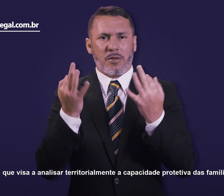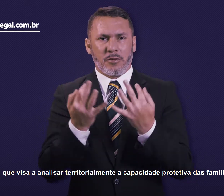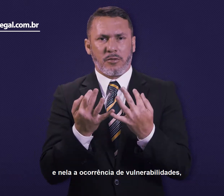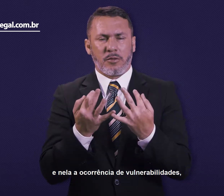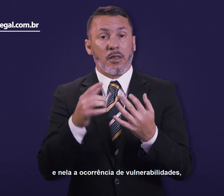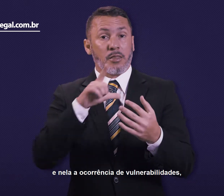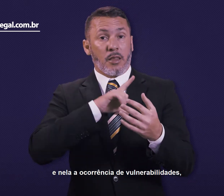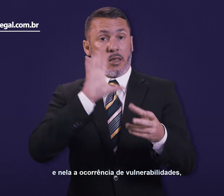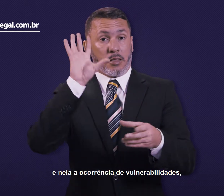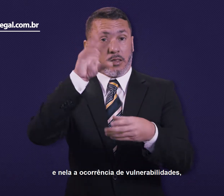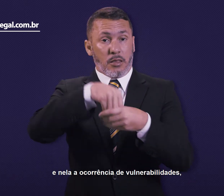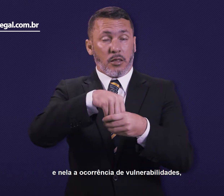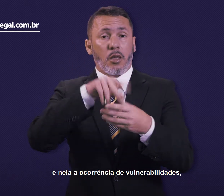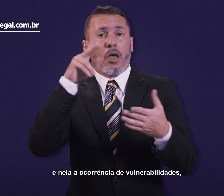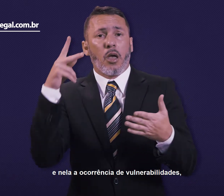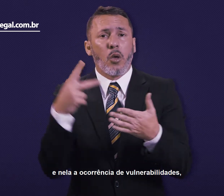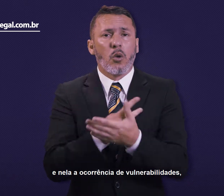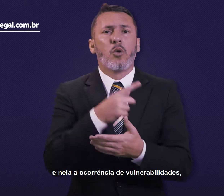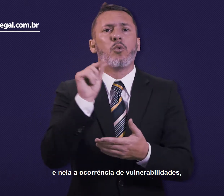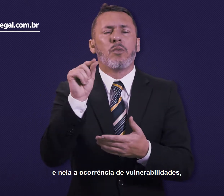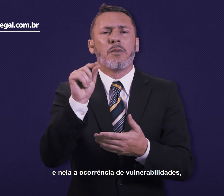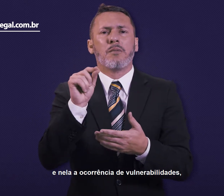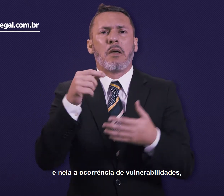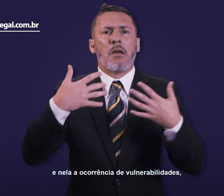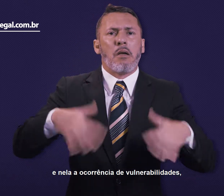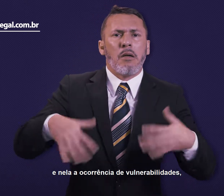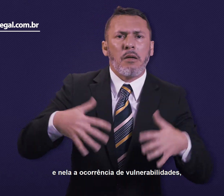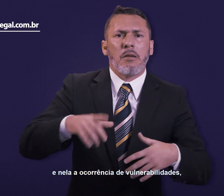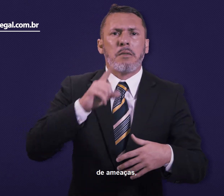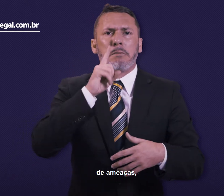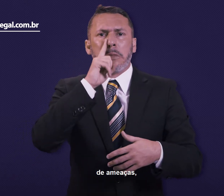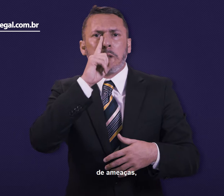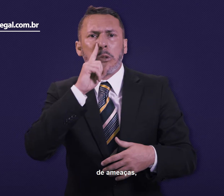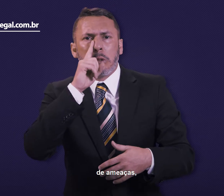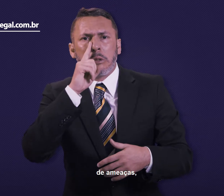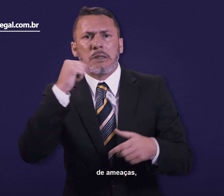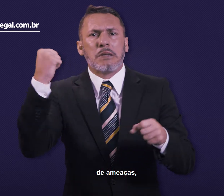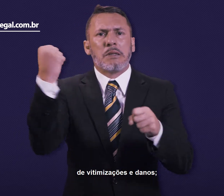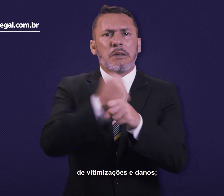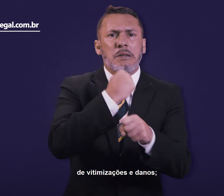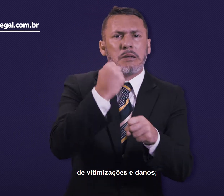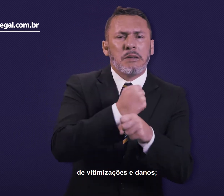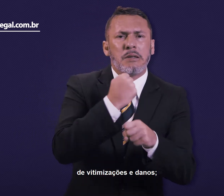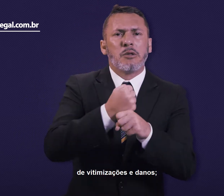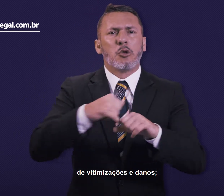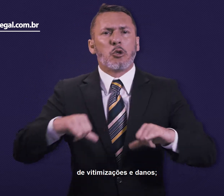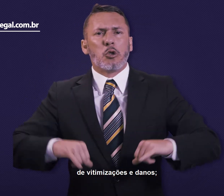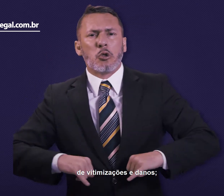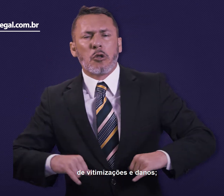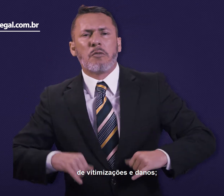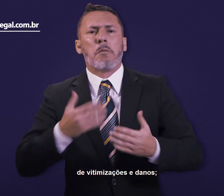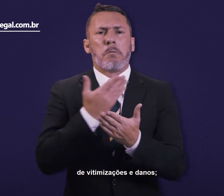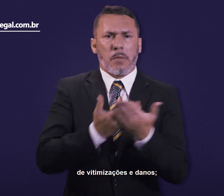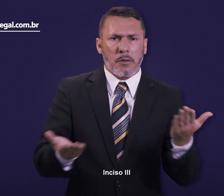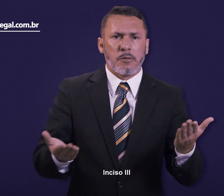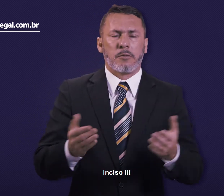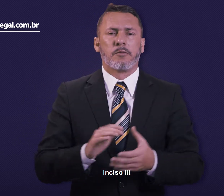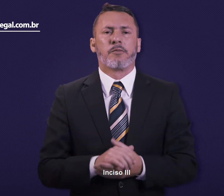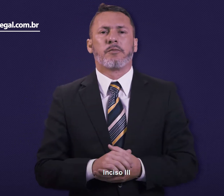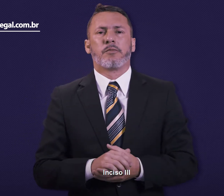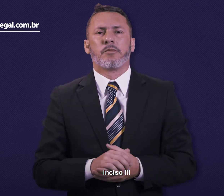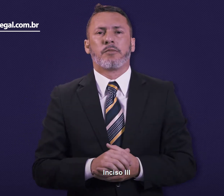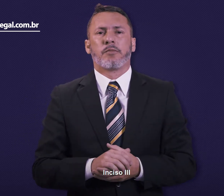famílias e nela a ocorrência de vulnerabilidades, de ameaças, de vitimizações e danos.